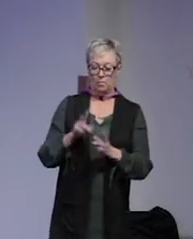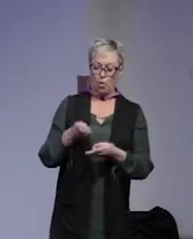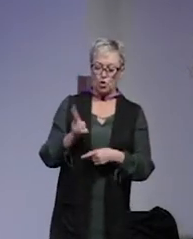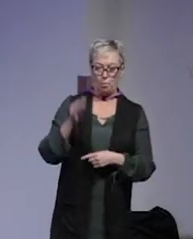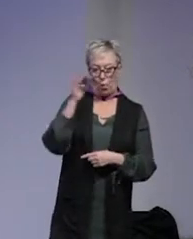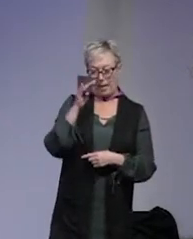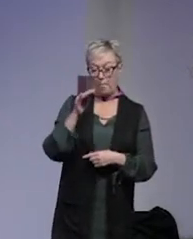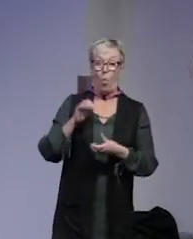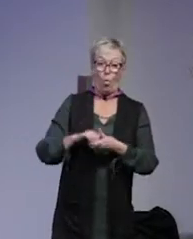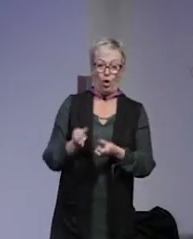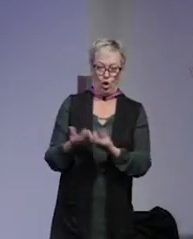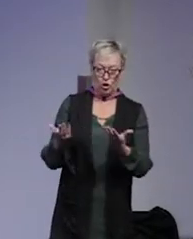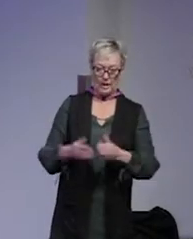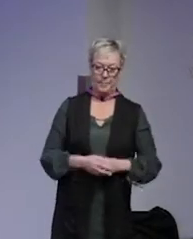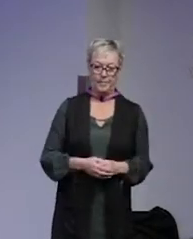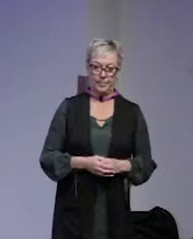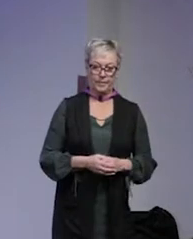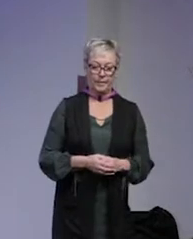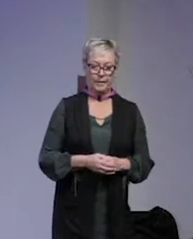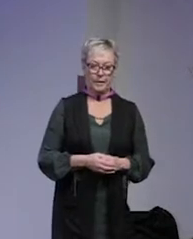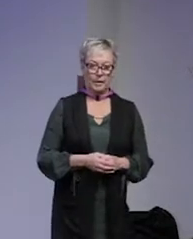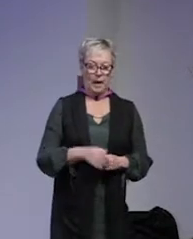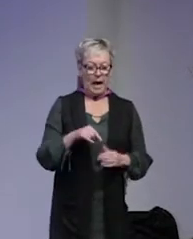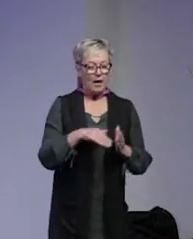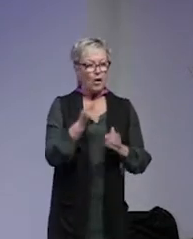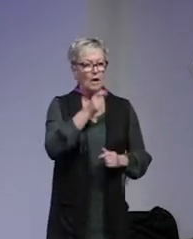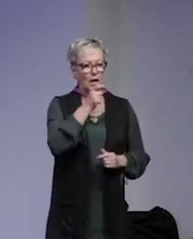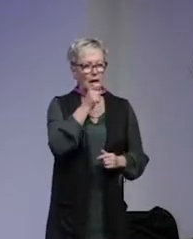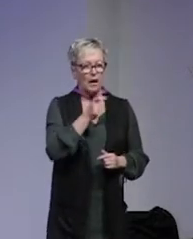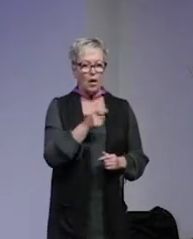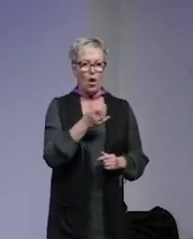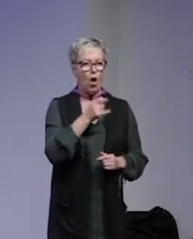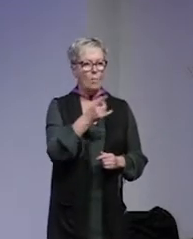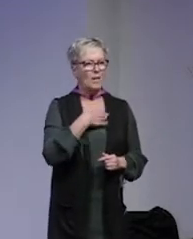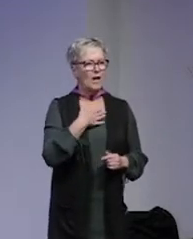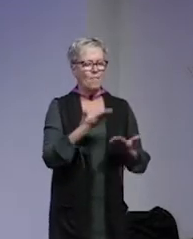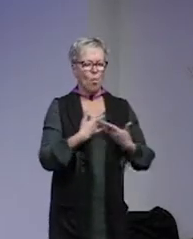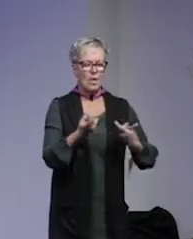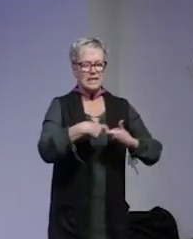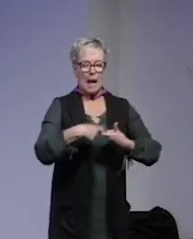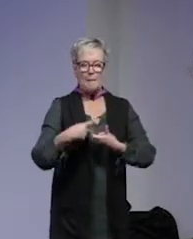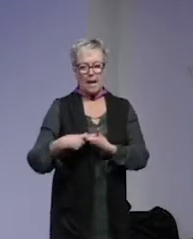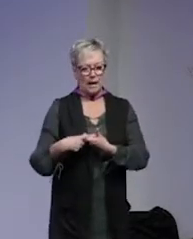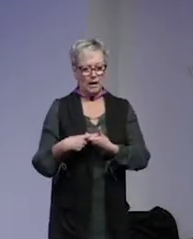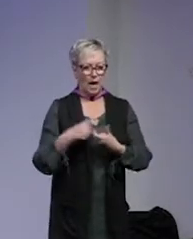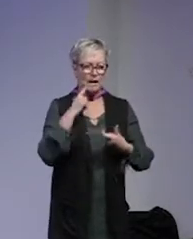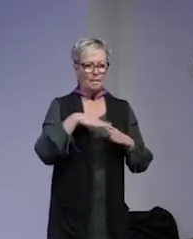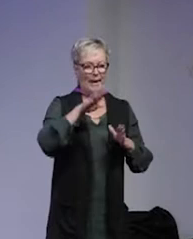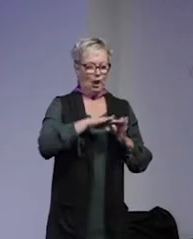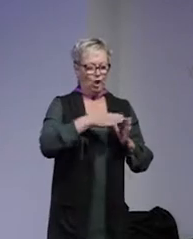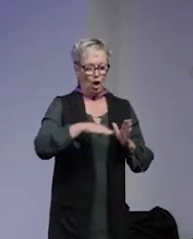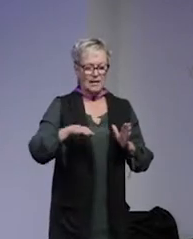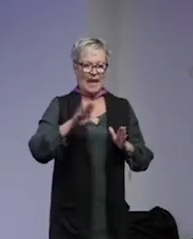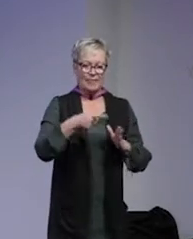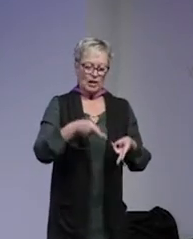och lösning. Härifrån en intervju med en samordnare om ni vill få sammanhang för det är ju alltid mer nyanser än vad